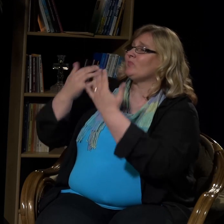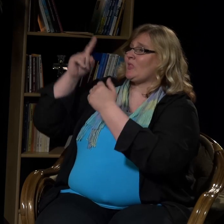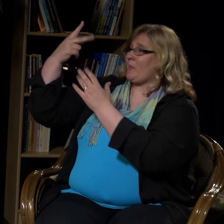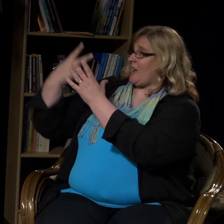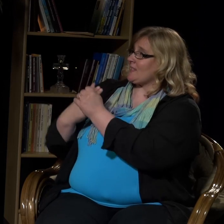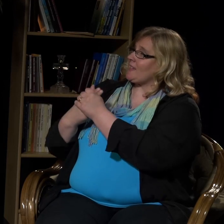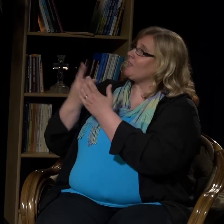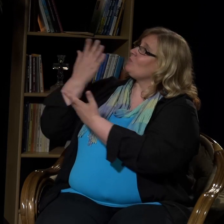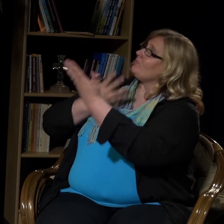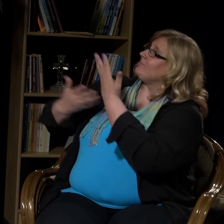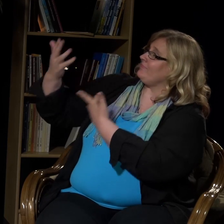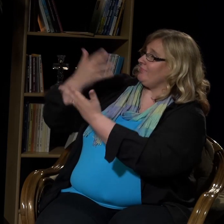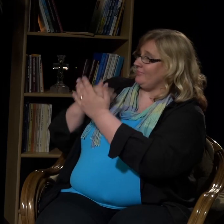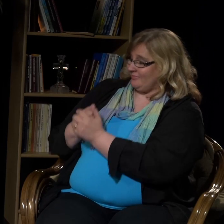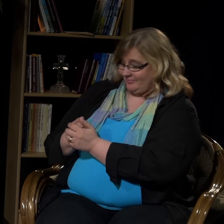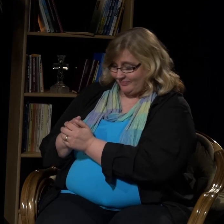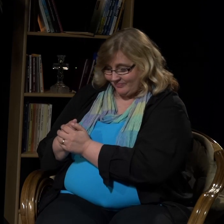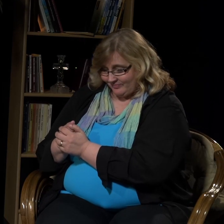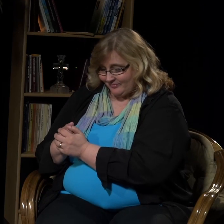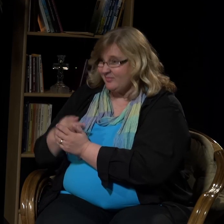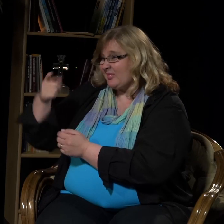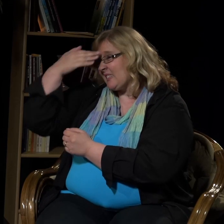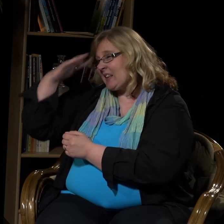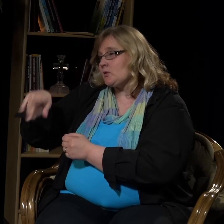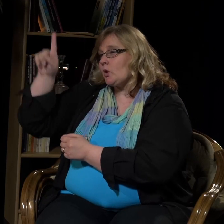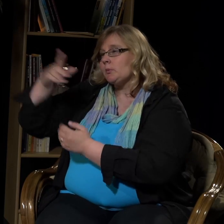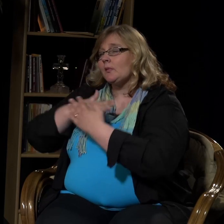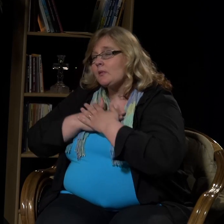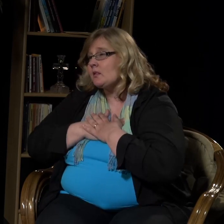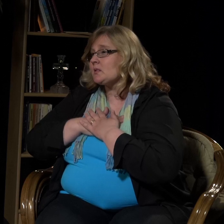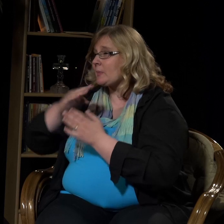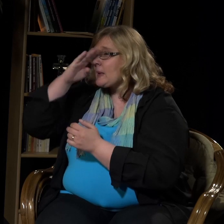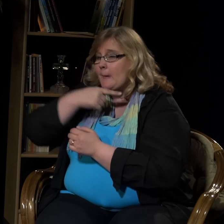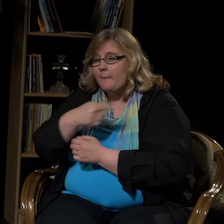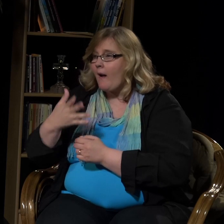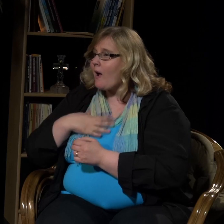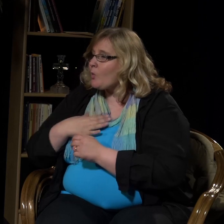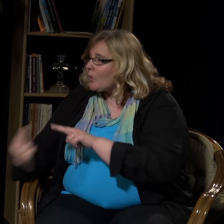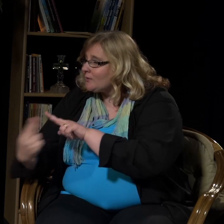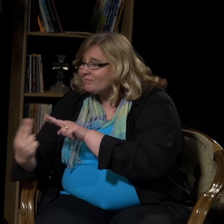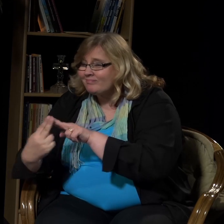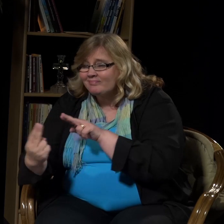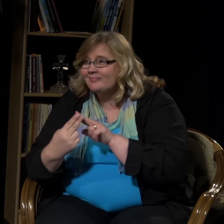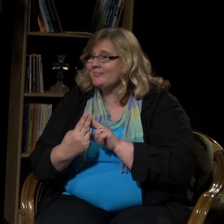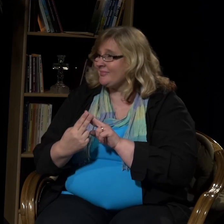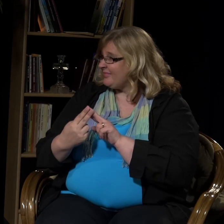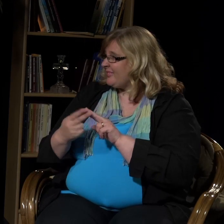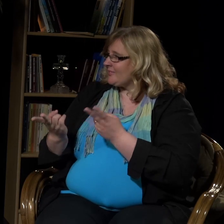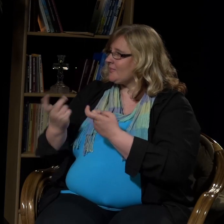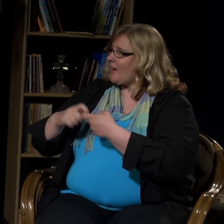tavalla kuin pidämme yllä ystävyyssuhteita. Me haluamme kommunikoida Jumalan kanssa. Jumala rakastaa meitä ja haluaa, että